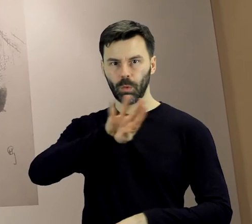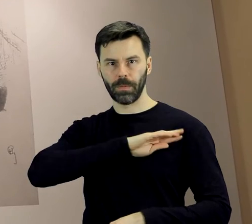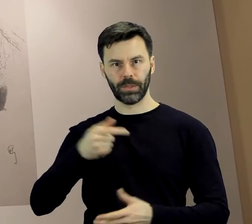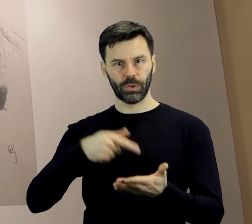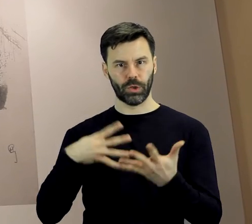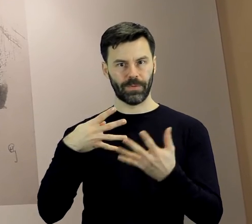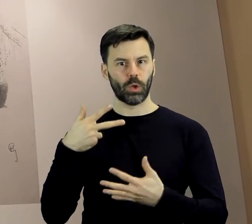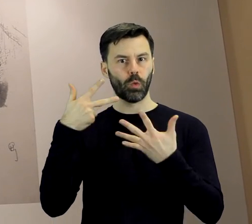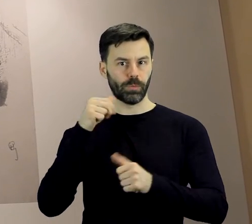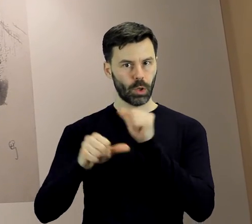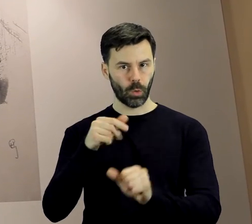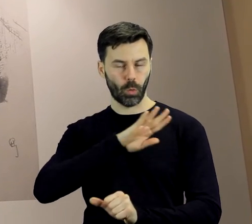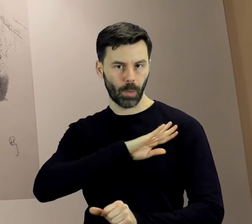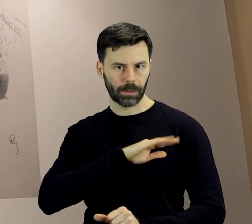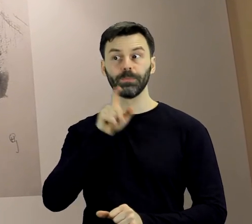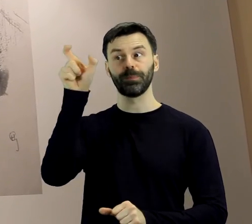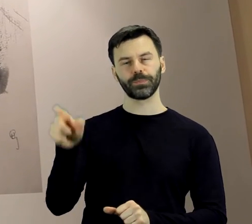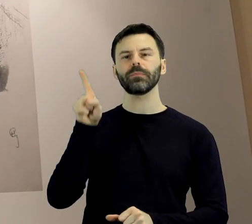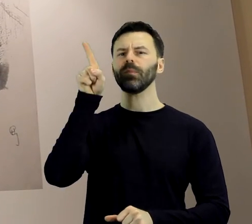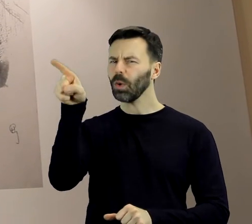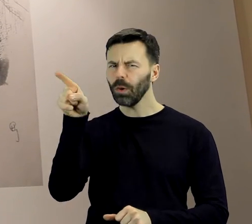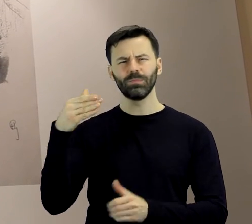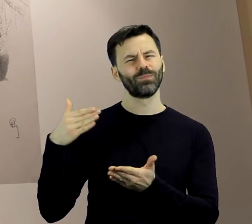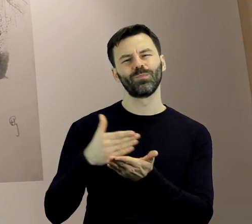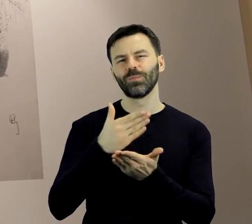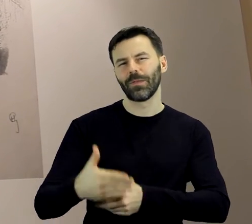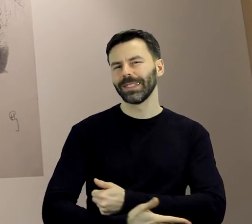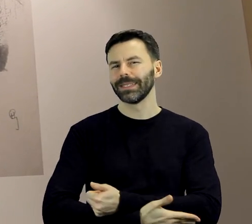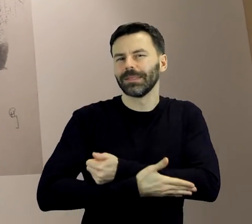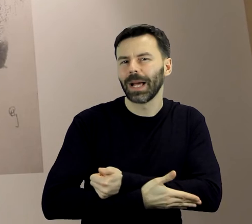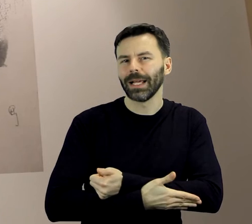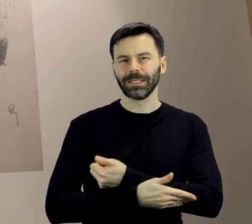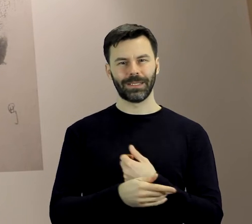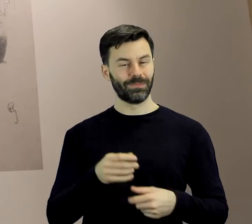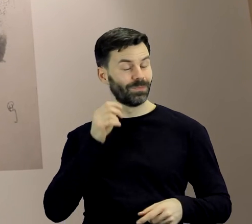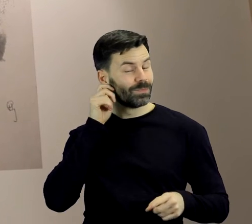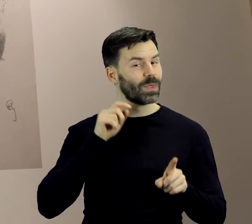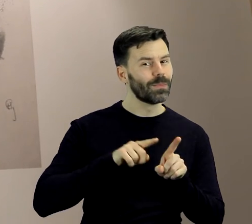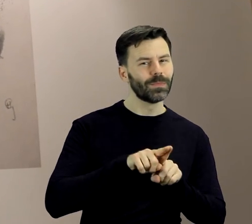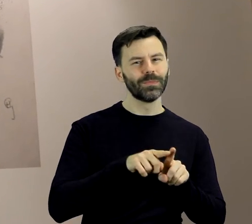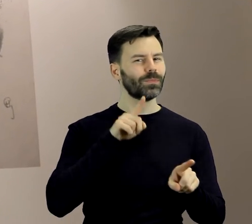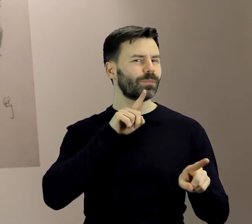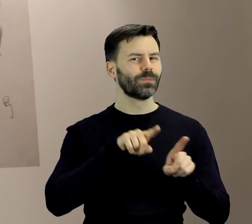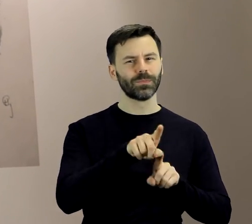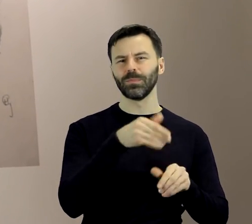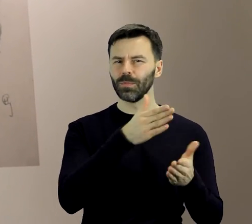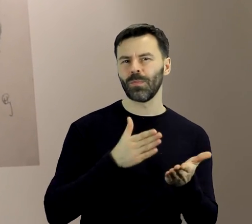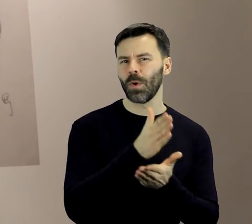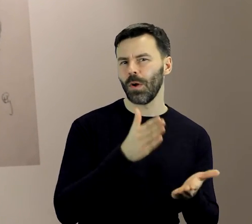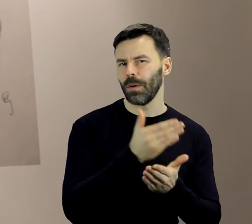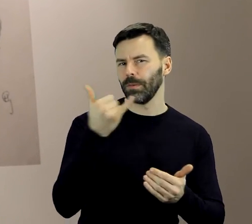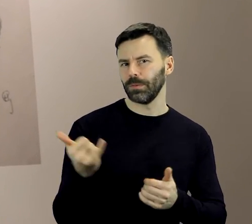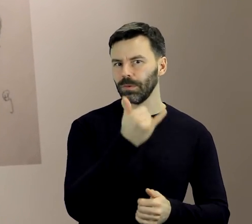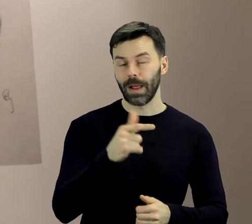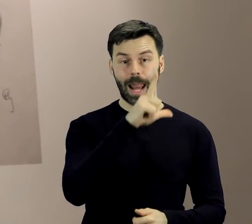Samuel Hirszenberg przez całe życie wspierał również artystyczne predyspozycje swojego młodszego rodzeństwa. Leon,